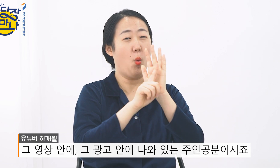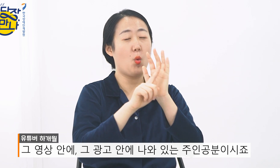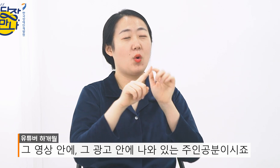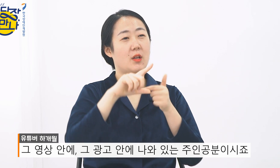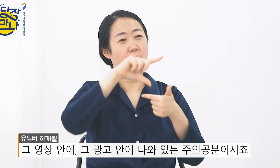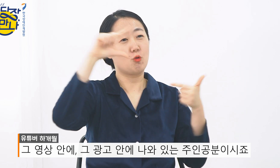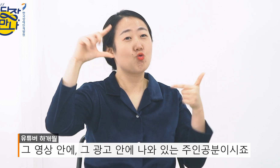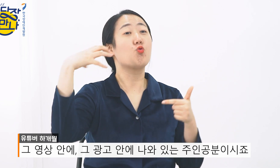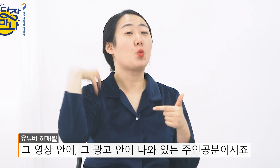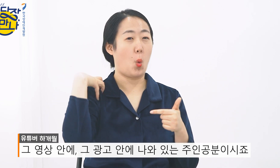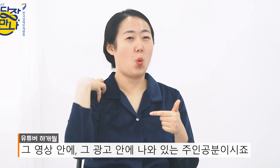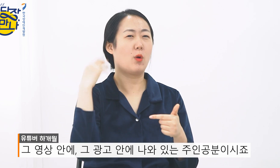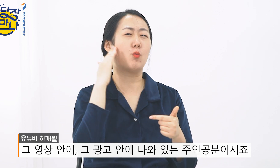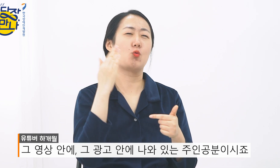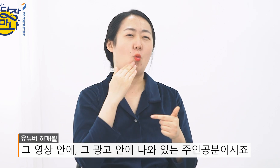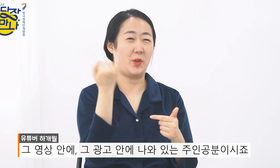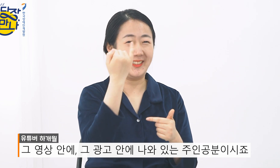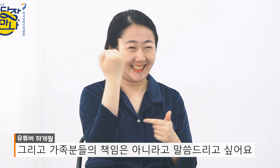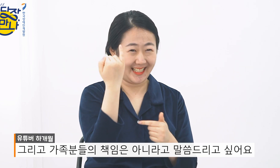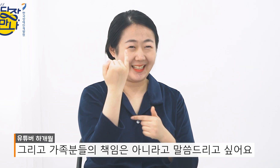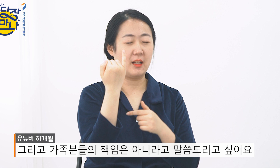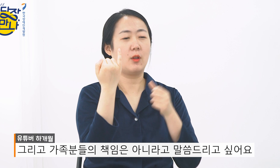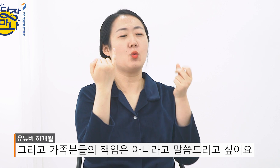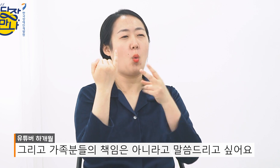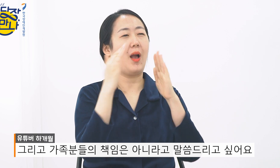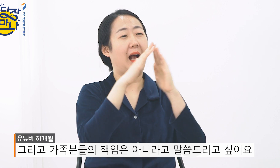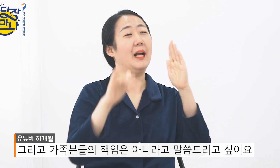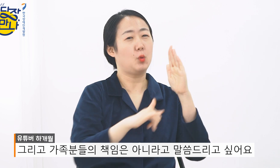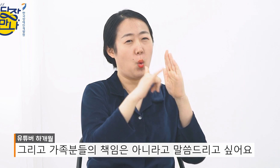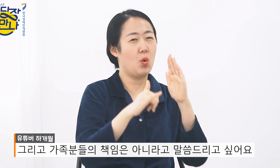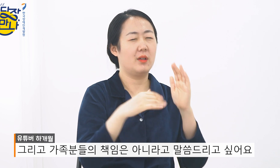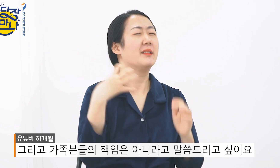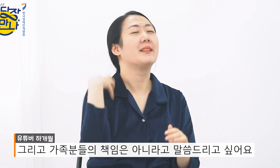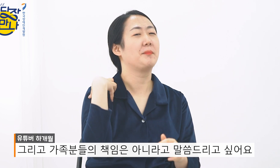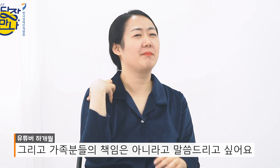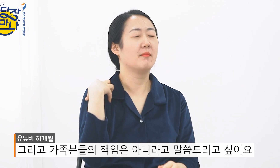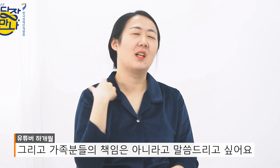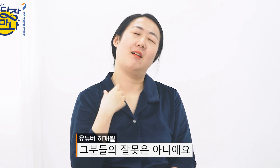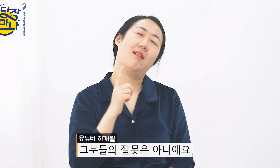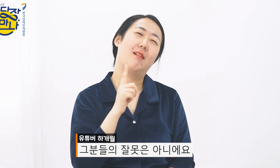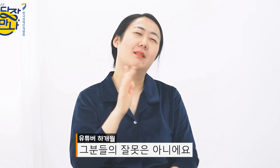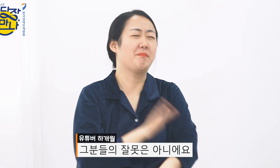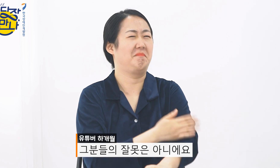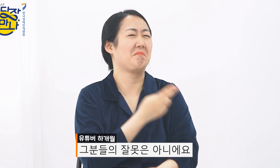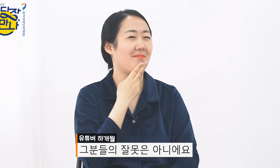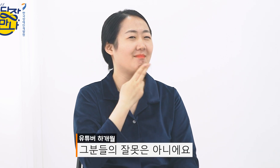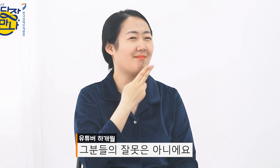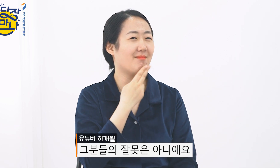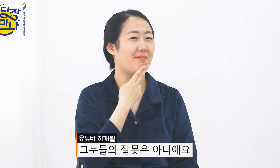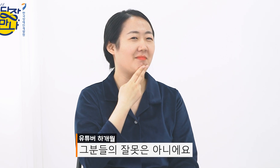있는 주인공 분이시죠 그리고 가족분들의 책임은 아니라고 말씀드리고 싶어요 그분들의 잘못은 아니에요